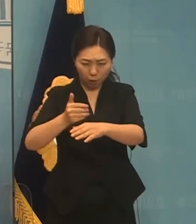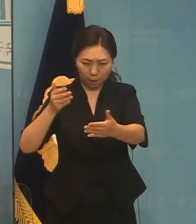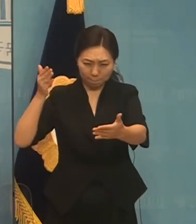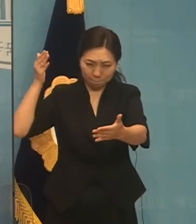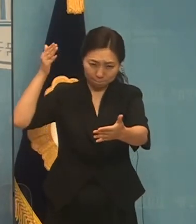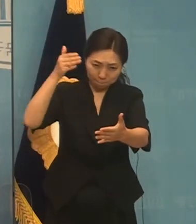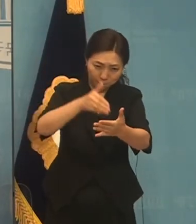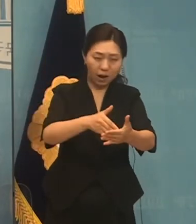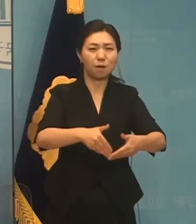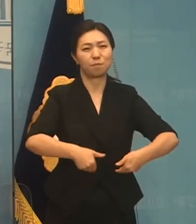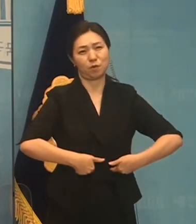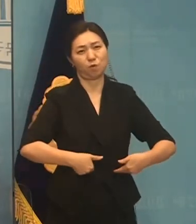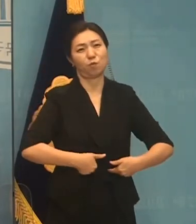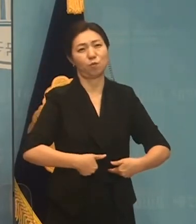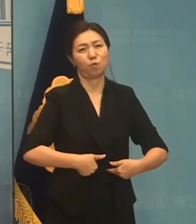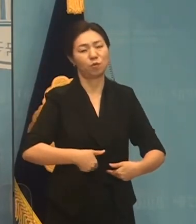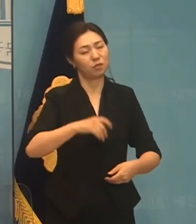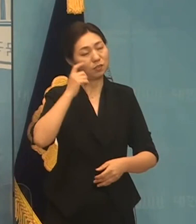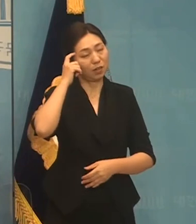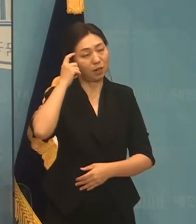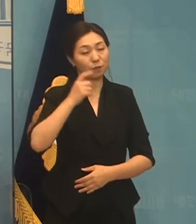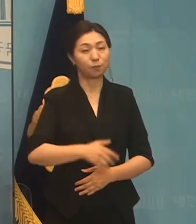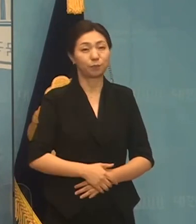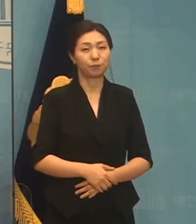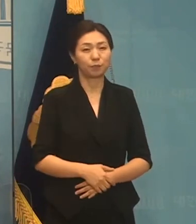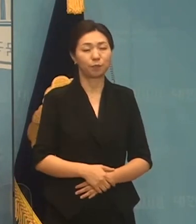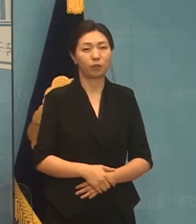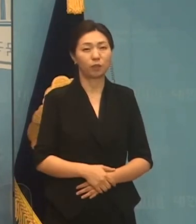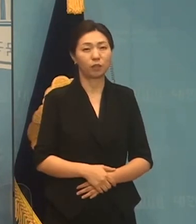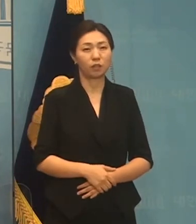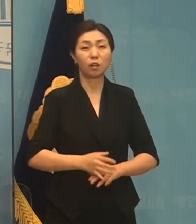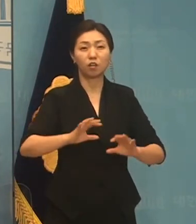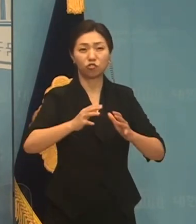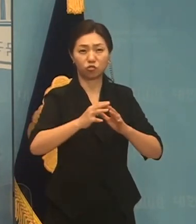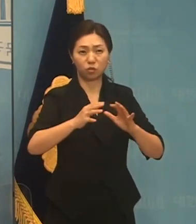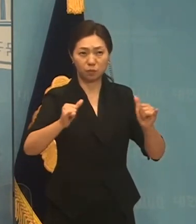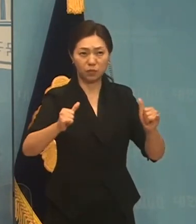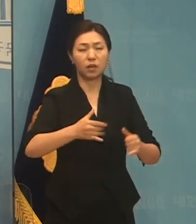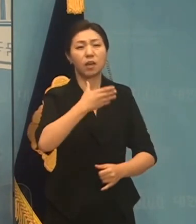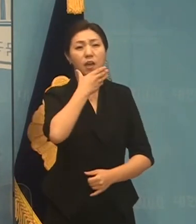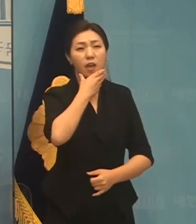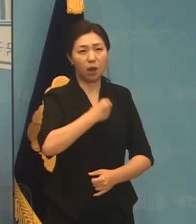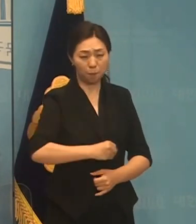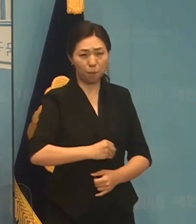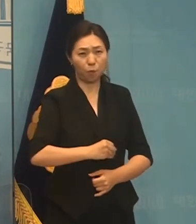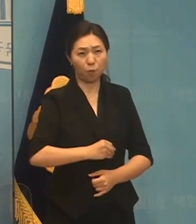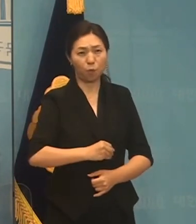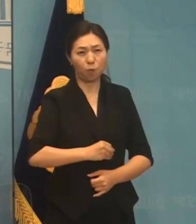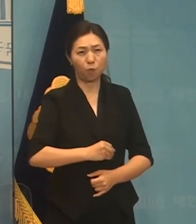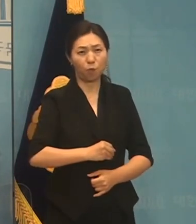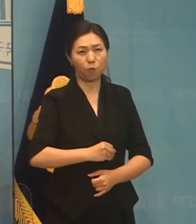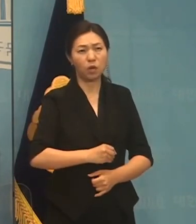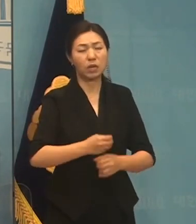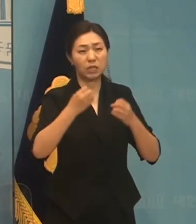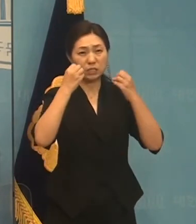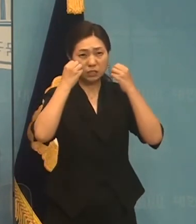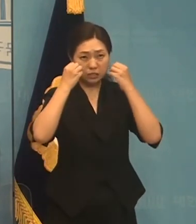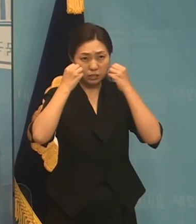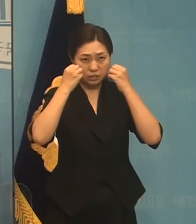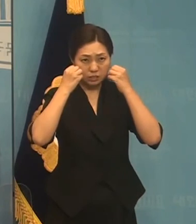된다고 생각합니다. 그는 그 사이에 국민행보로 실문명 개척도 오늘